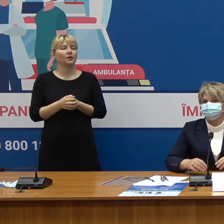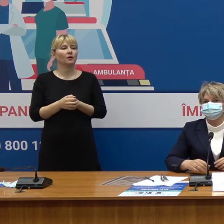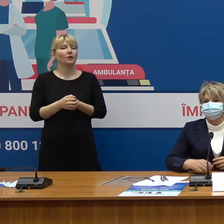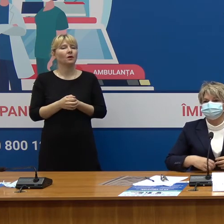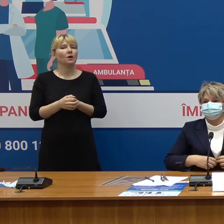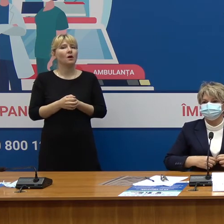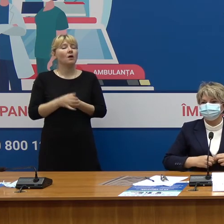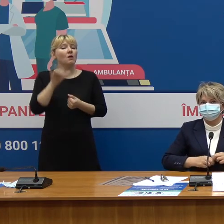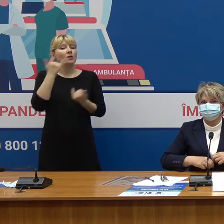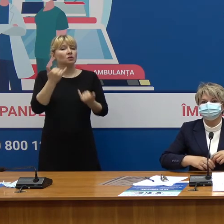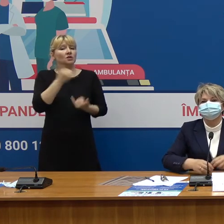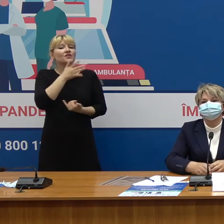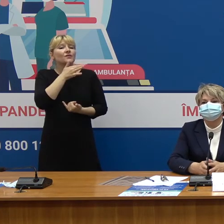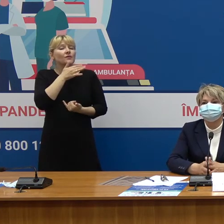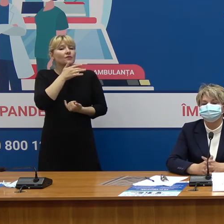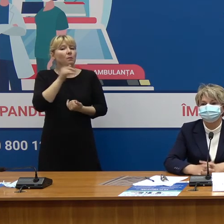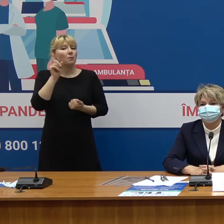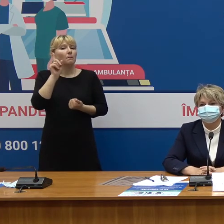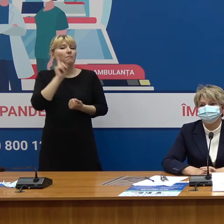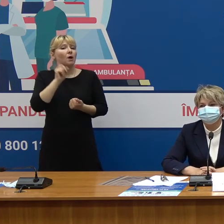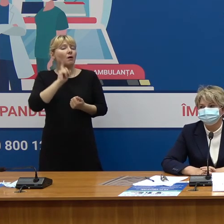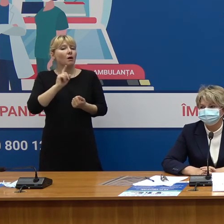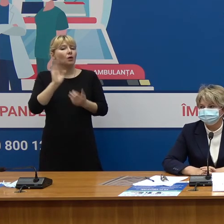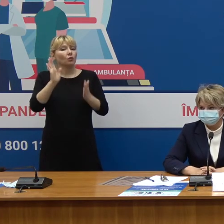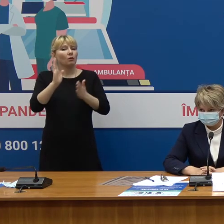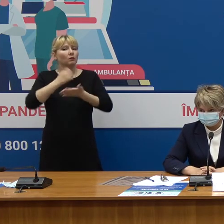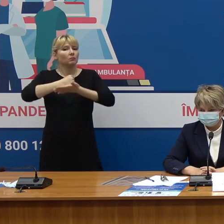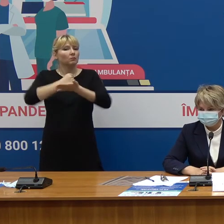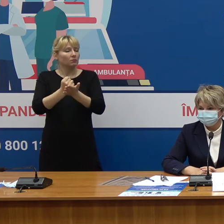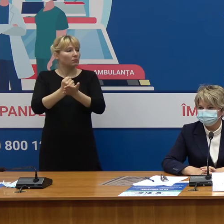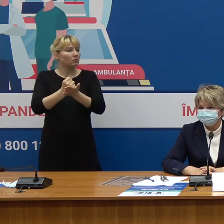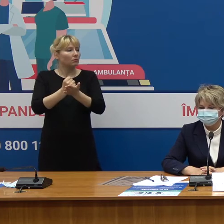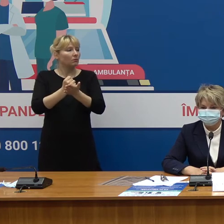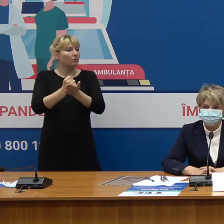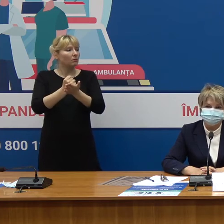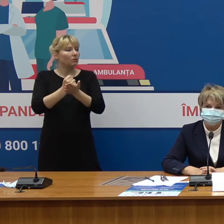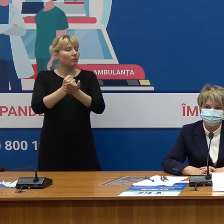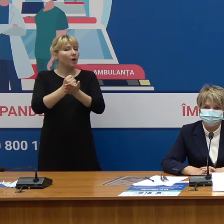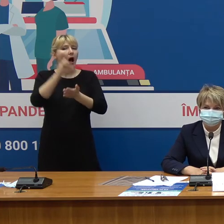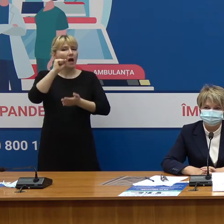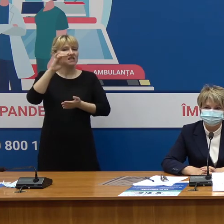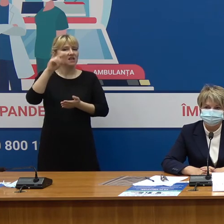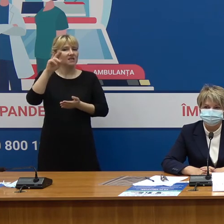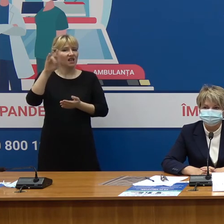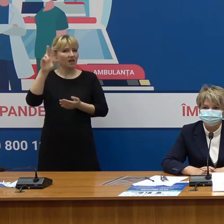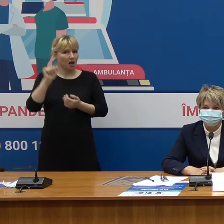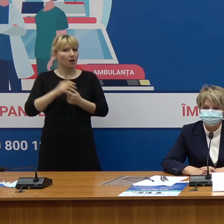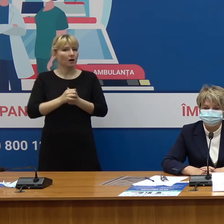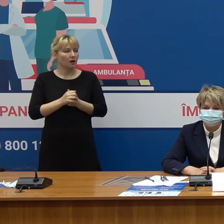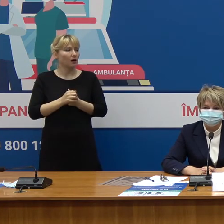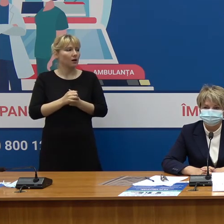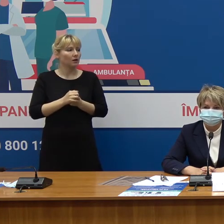La moment este confirmat producătorul AstraZeneca sau vaccinul